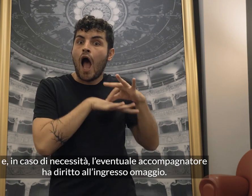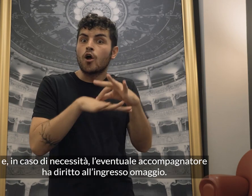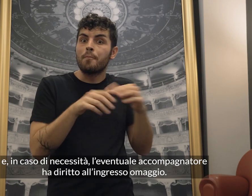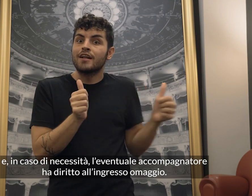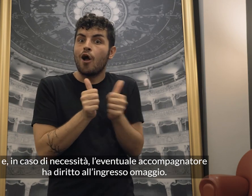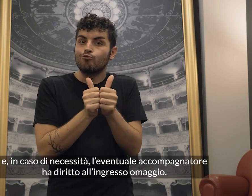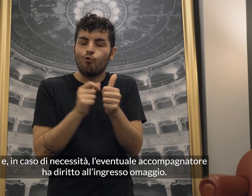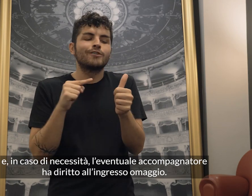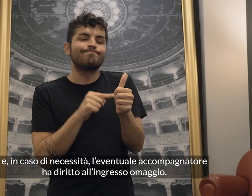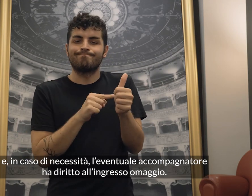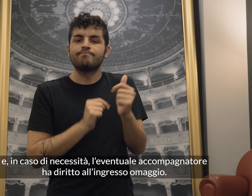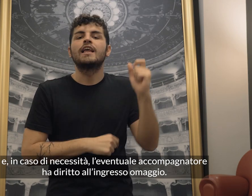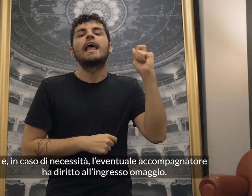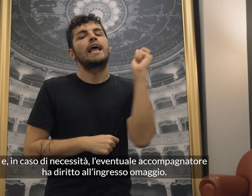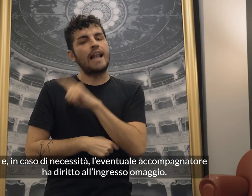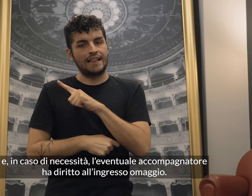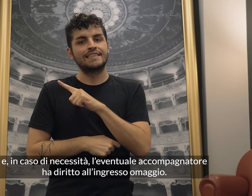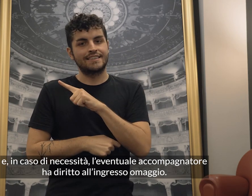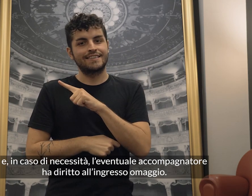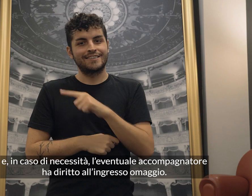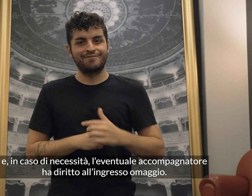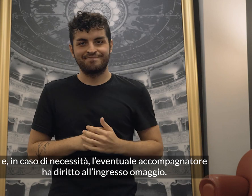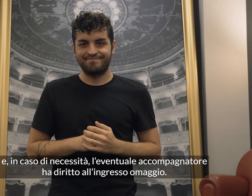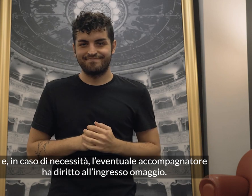'eventuale accompagnatore ha diritto all'ingresso omaggio.